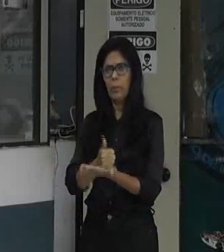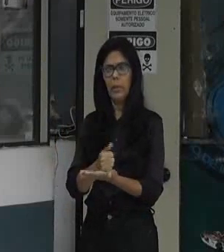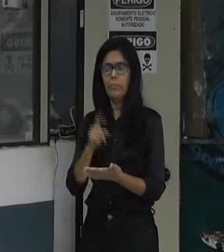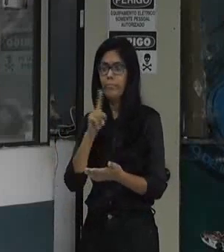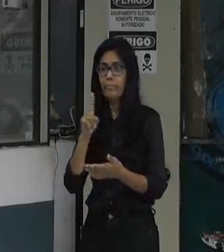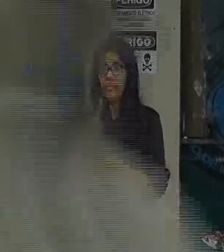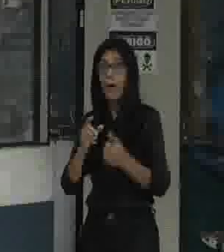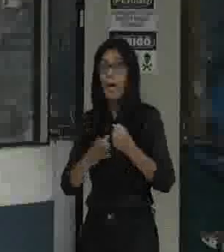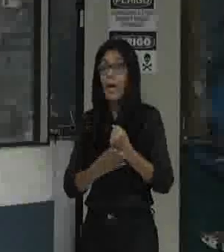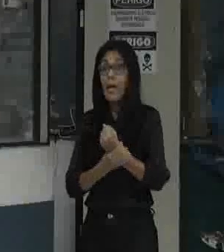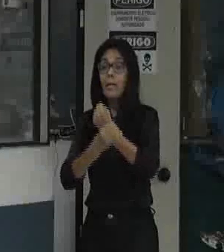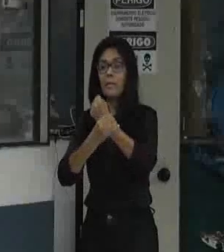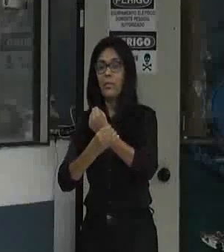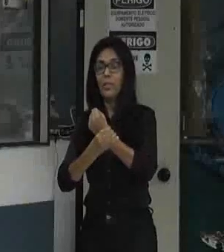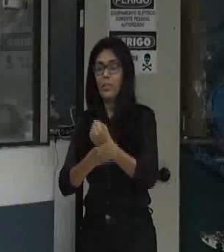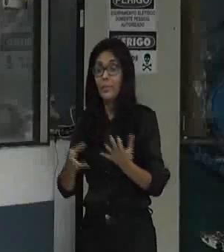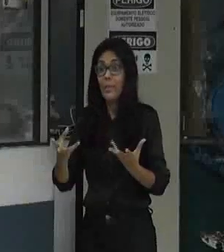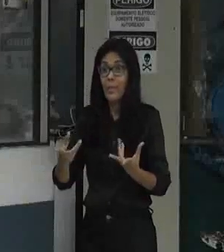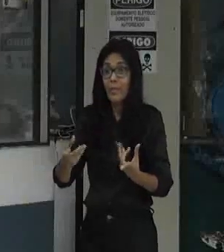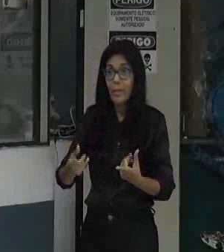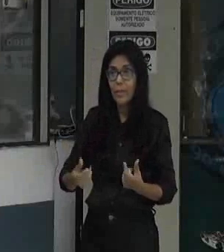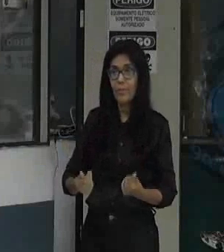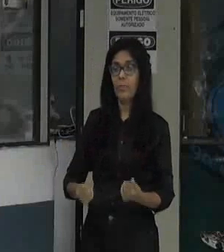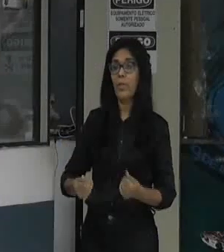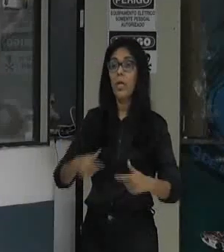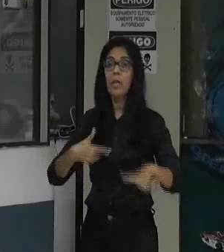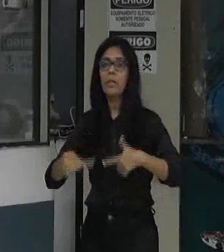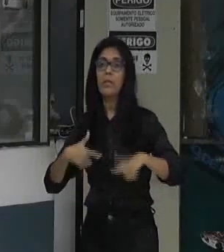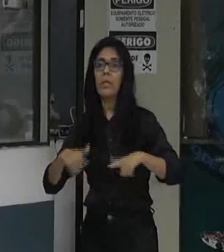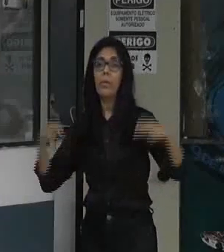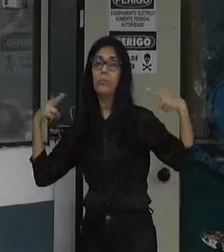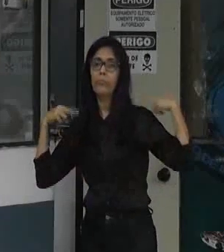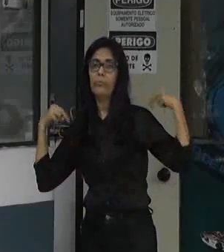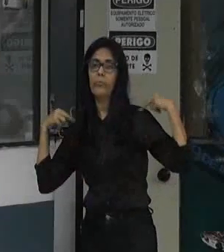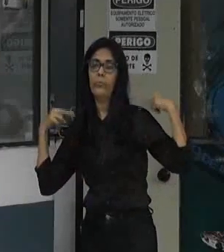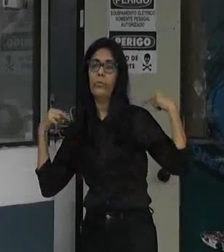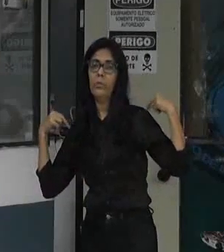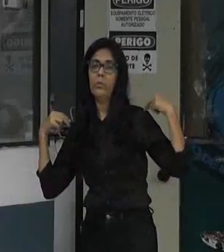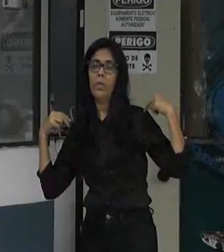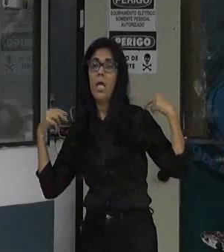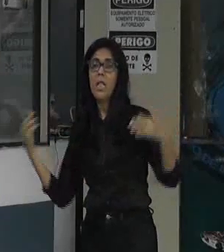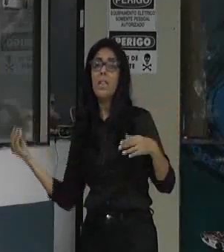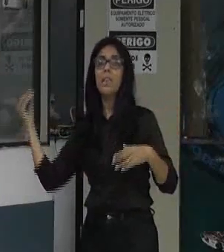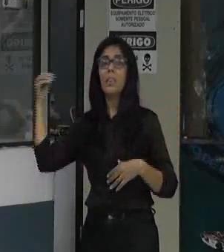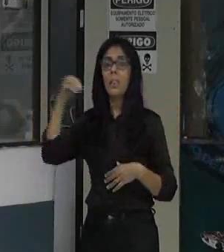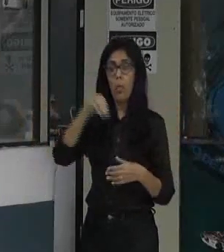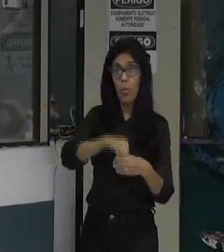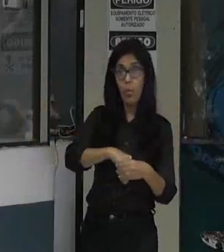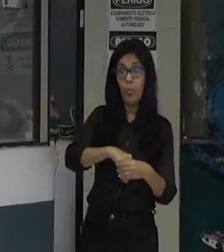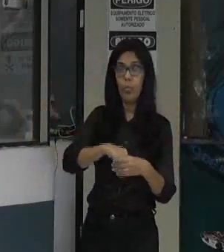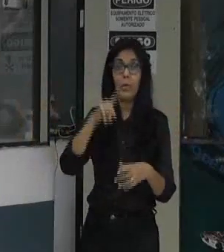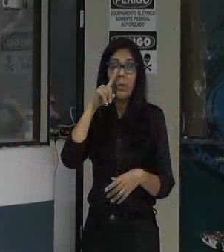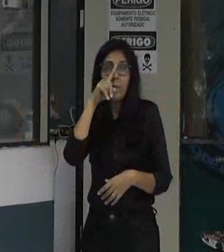qualidade do serviço do motorista. Não coloca em risco a vida do motorista